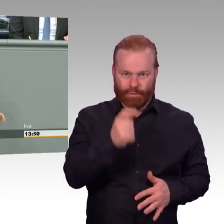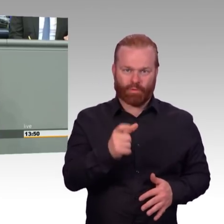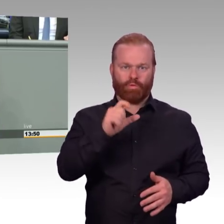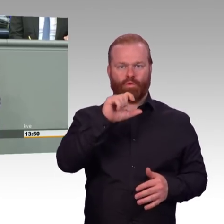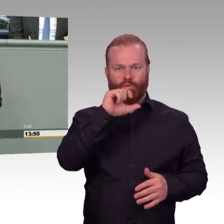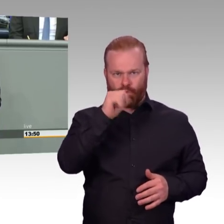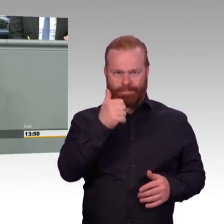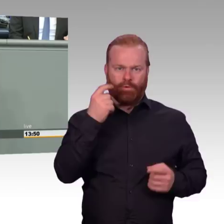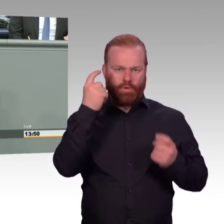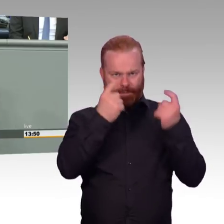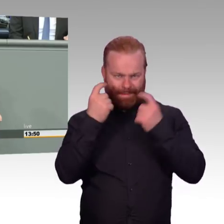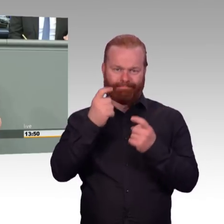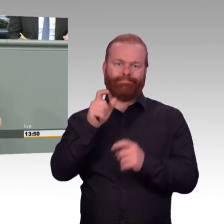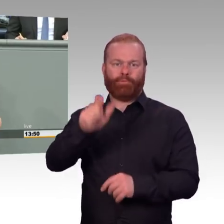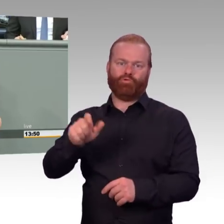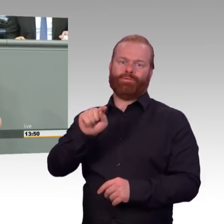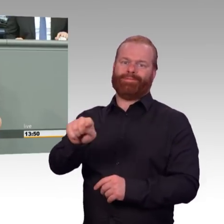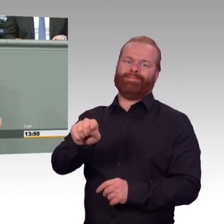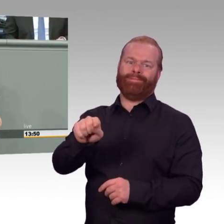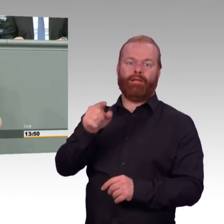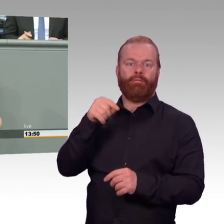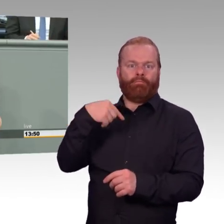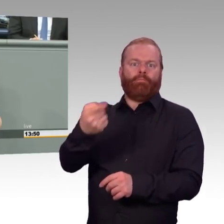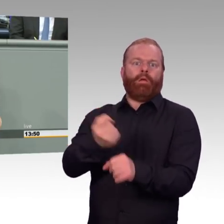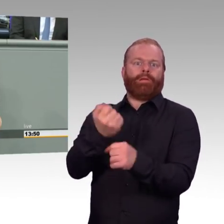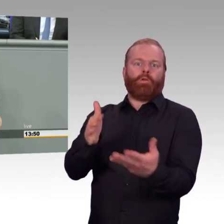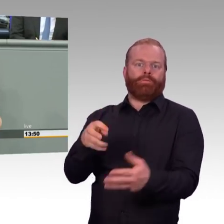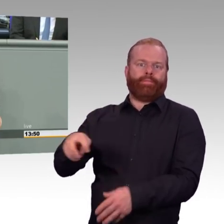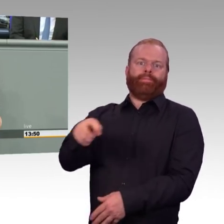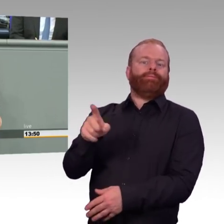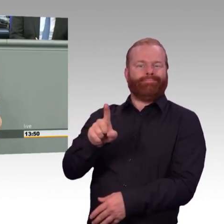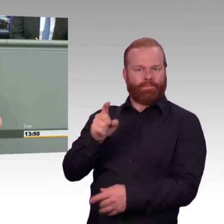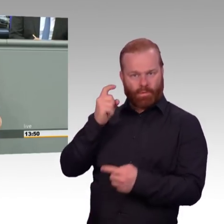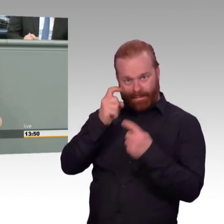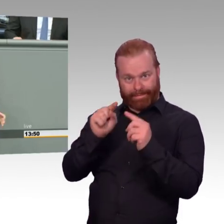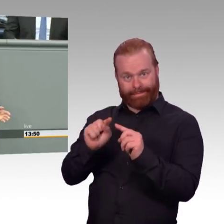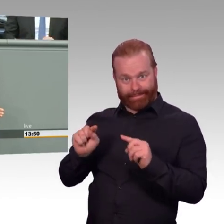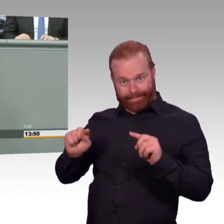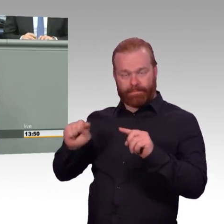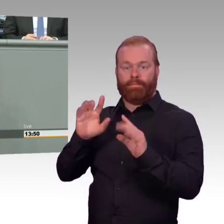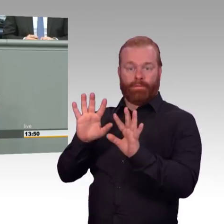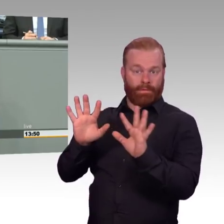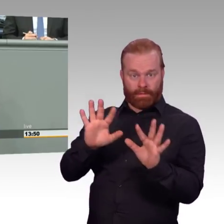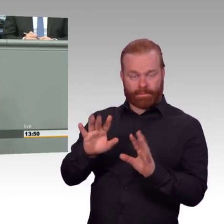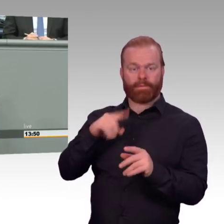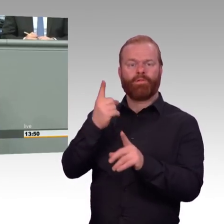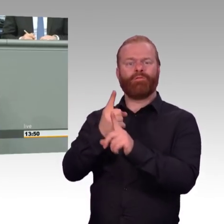Und wenn es um den Strukturteil geht, dann brauchen wir natürlich auch noch mehr Kreativität von den Bundesländern. Wir brauchen Konzepte, die